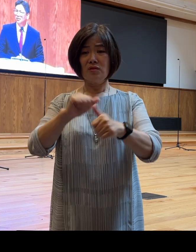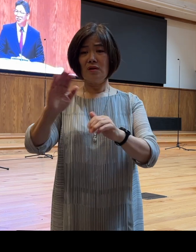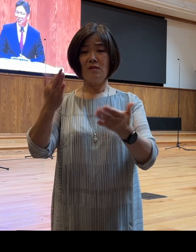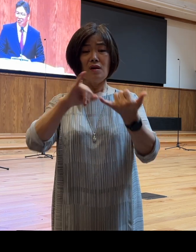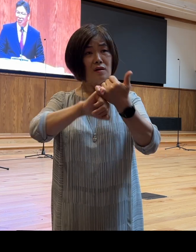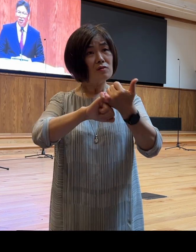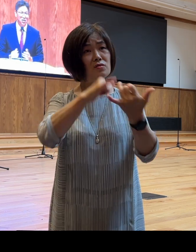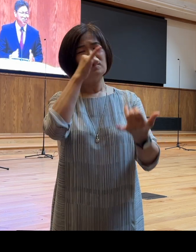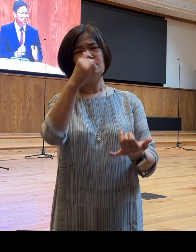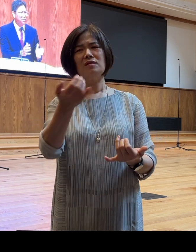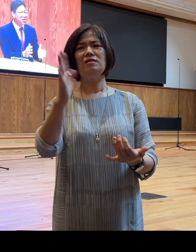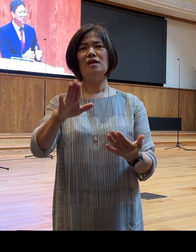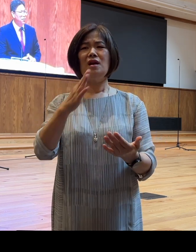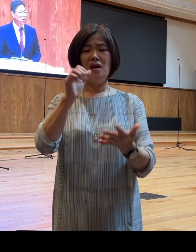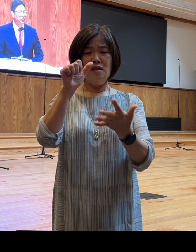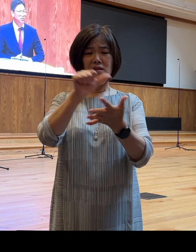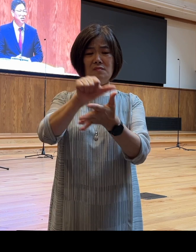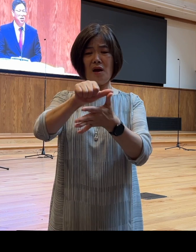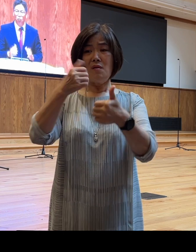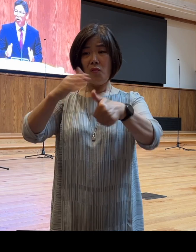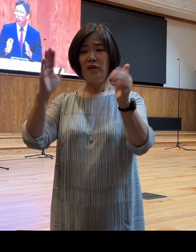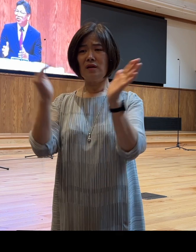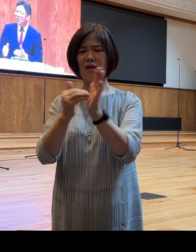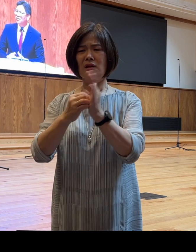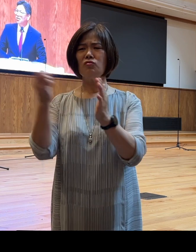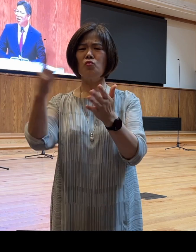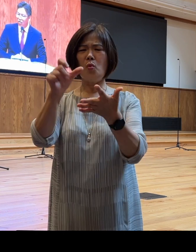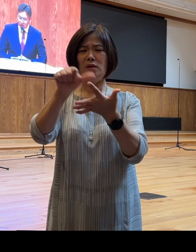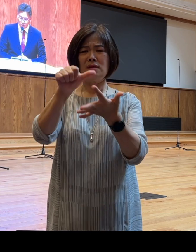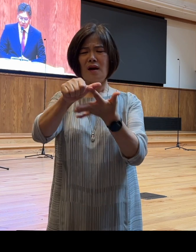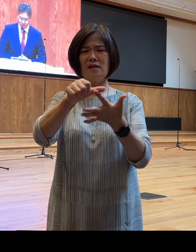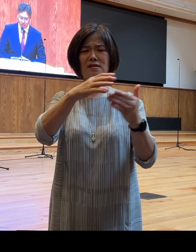하나님 이스마엘을 내보냈는데 왜 또 이삭까지 데려가려고 하십니까?